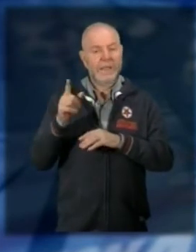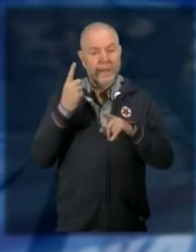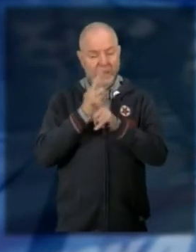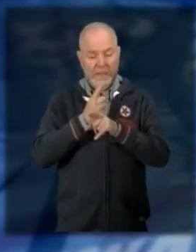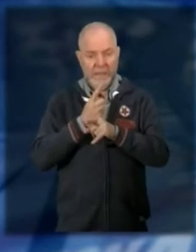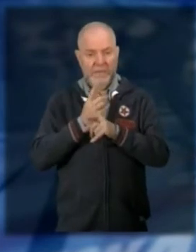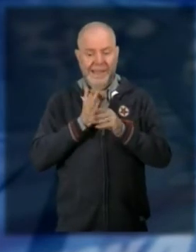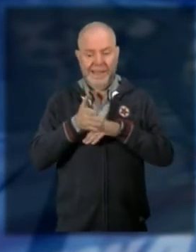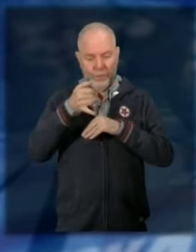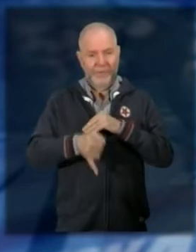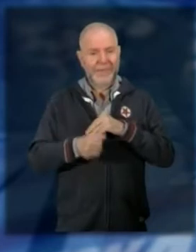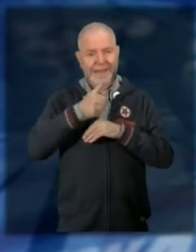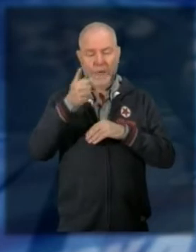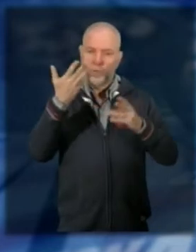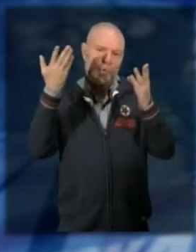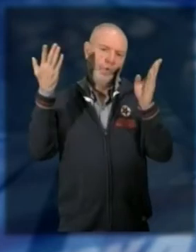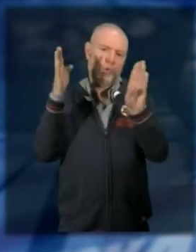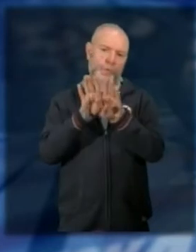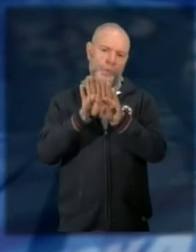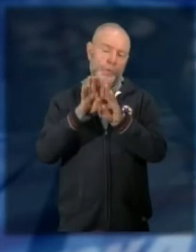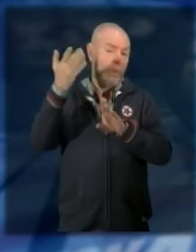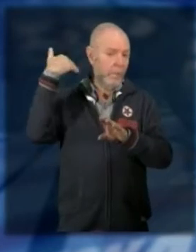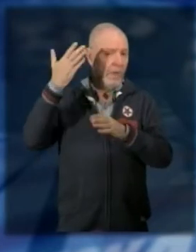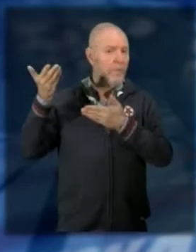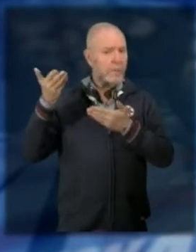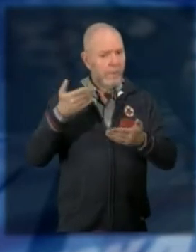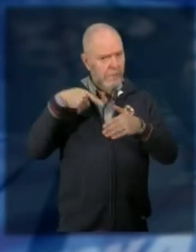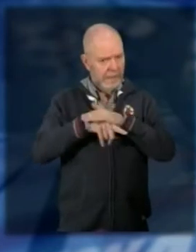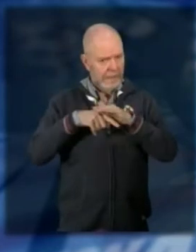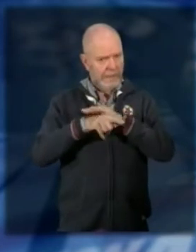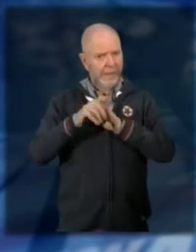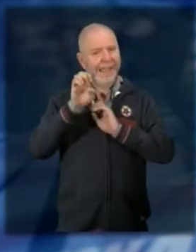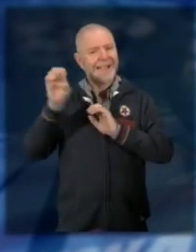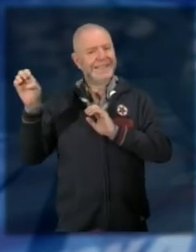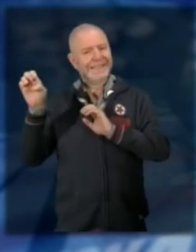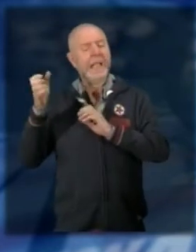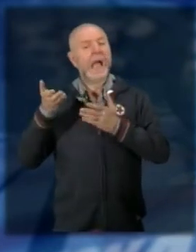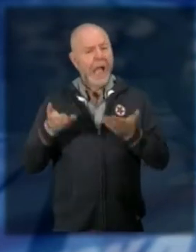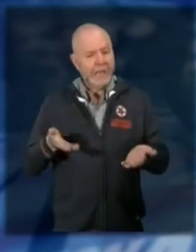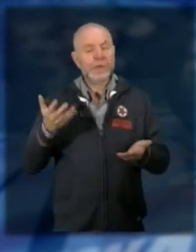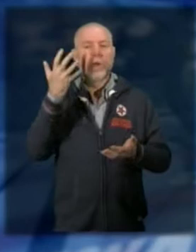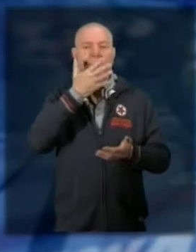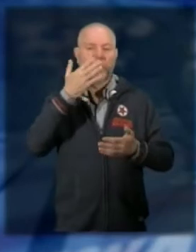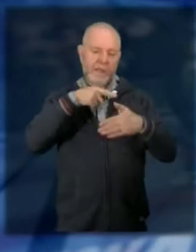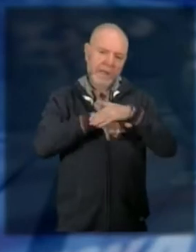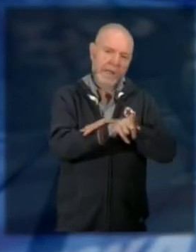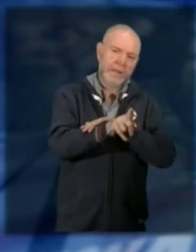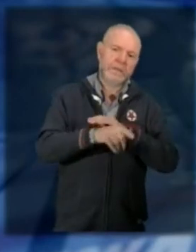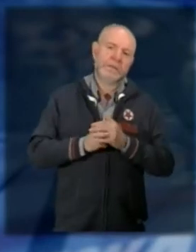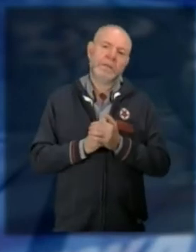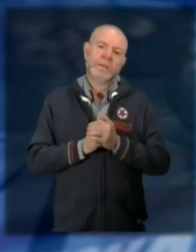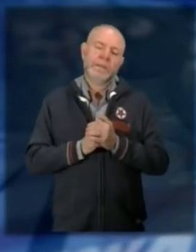entro la fine dell'anno l'appartamento che prima ospitava migranti del sud-est asiatico e ora stranieri provenienti dall'Africa